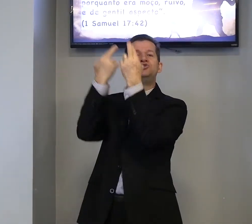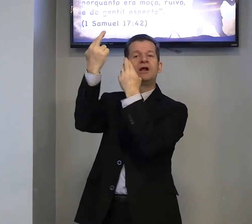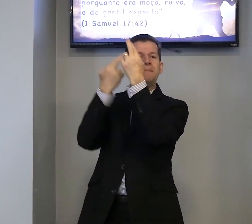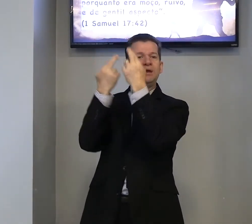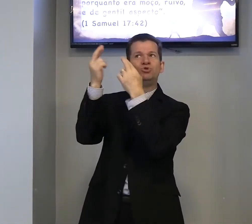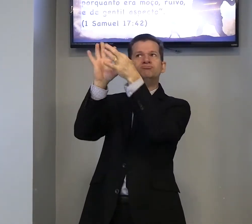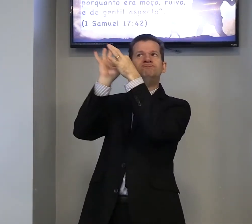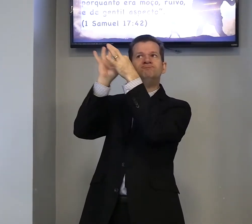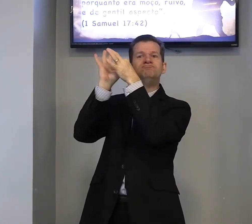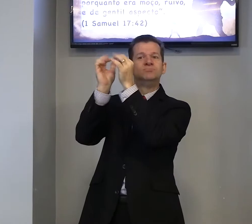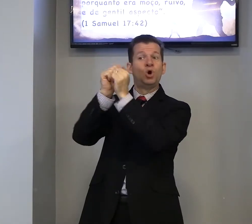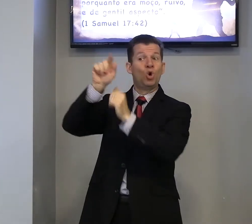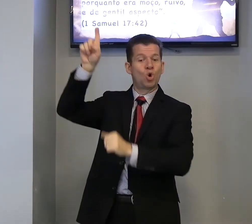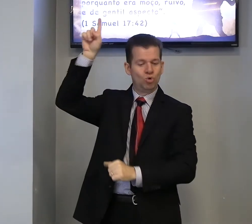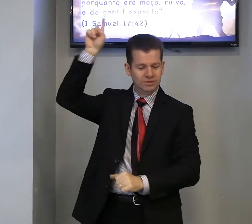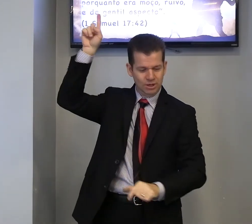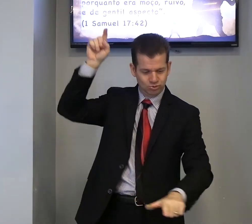relacionamento, com Deus,